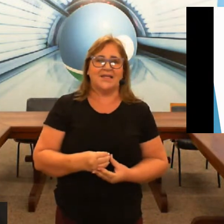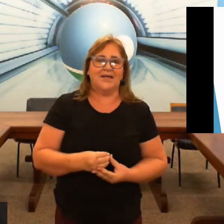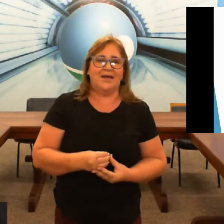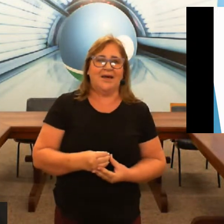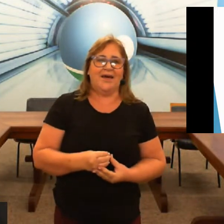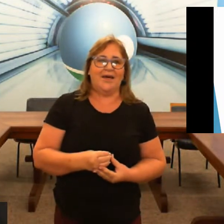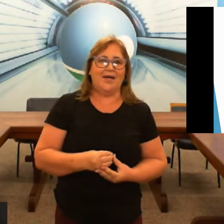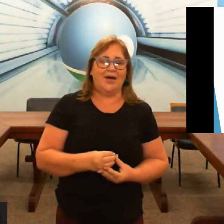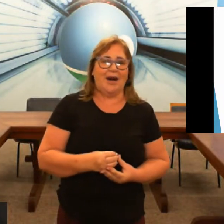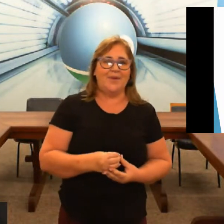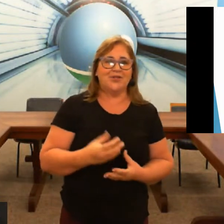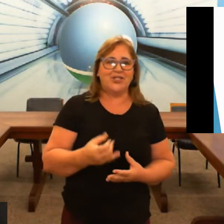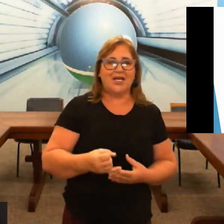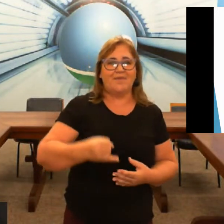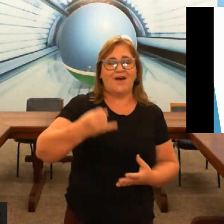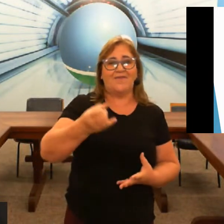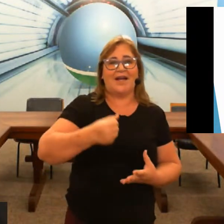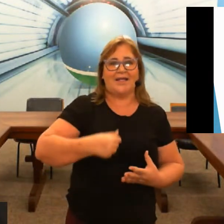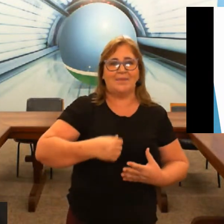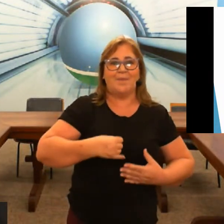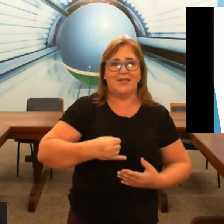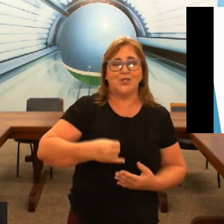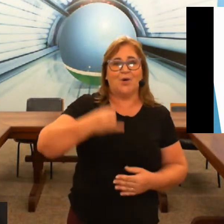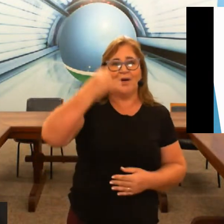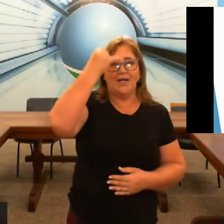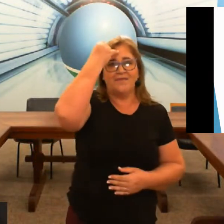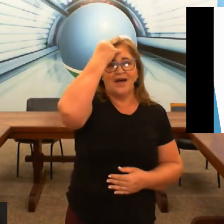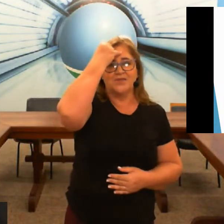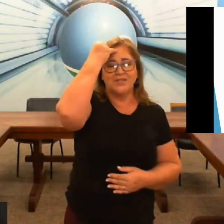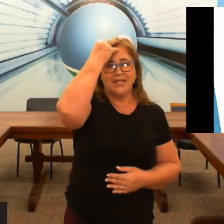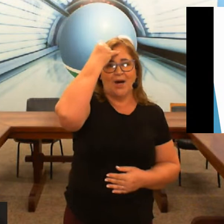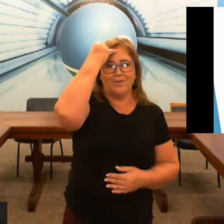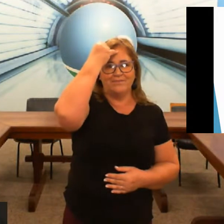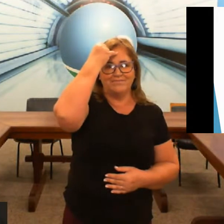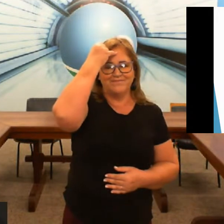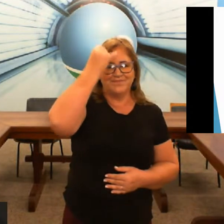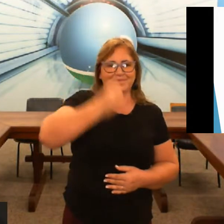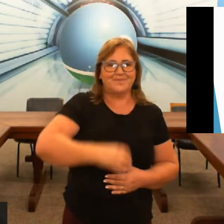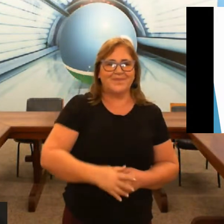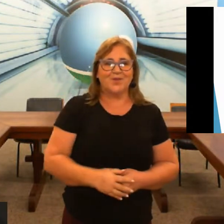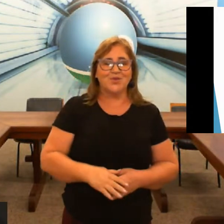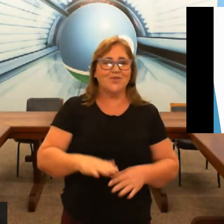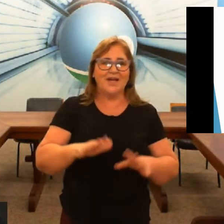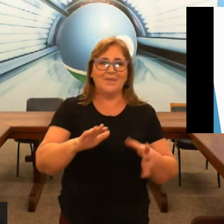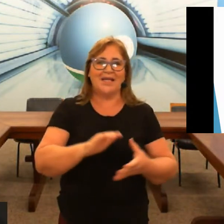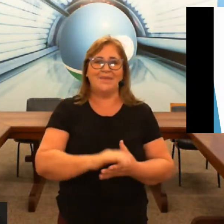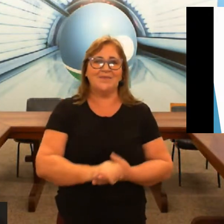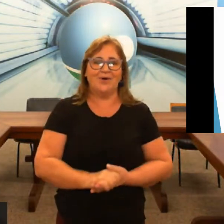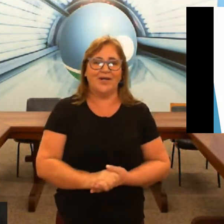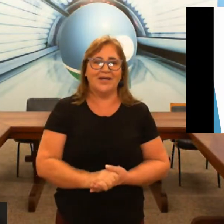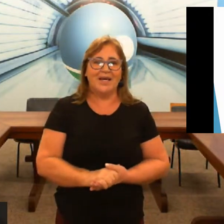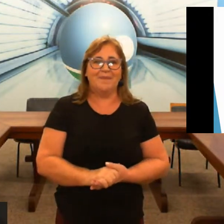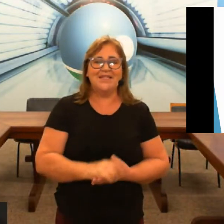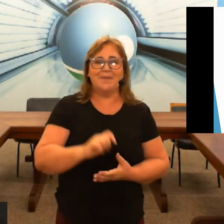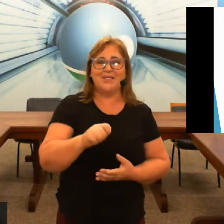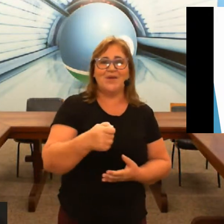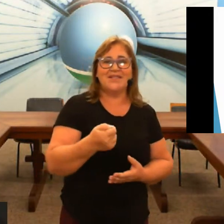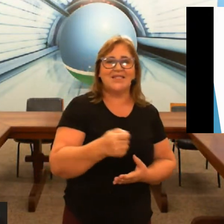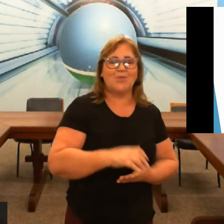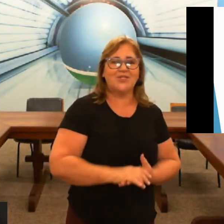é a pessoa chega vai falar da minha pessoa e faz o sinal então o surdo vai lembrar na mesma hora mas se a pessoa esquecer o